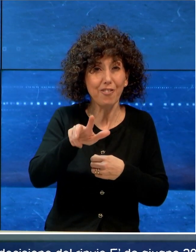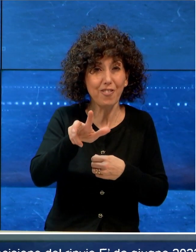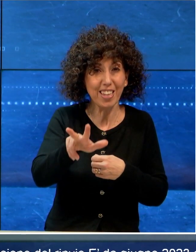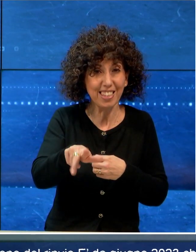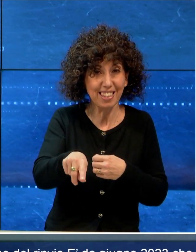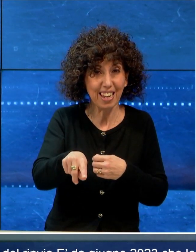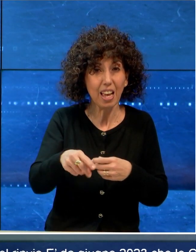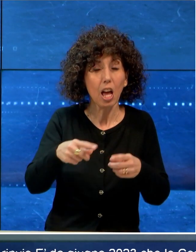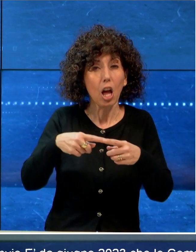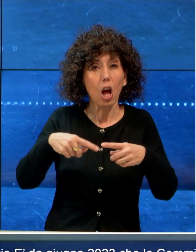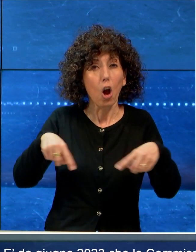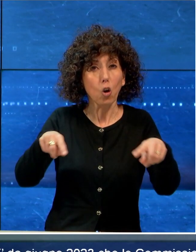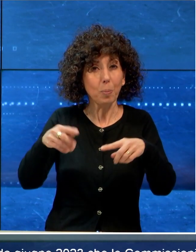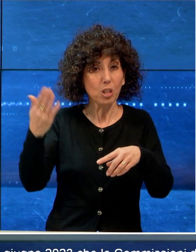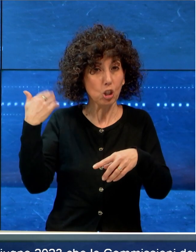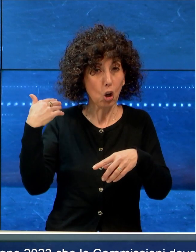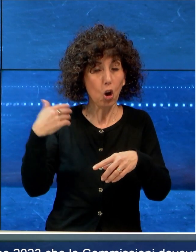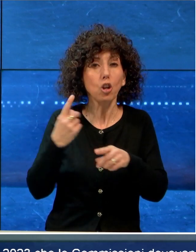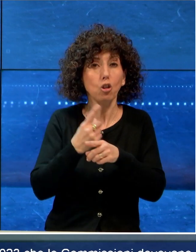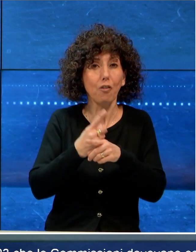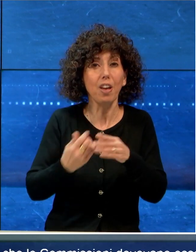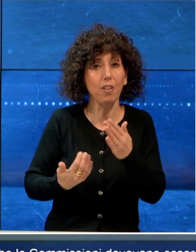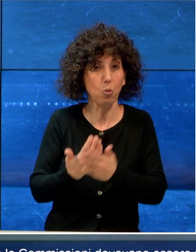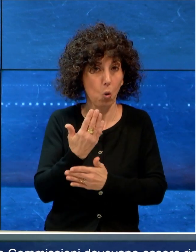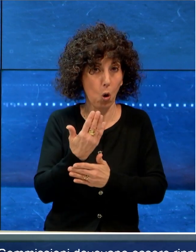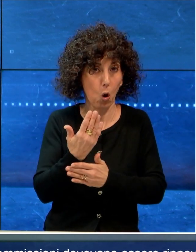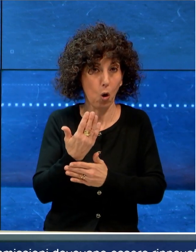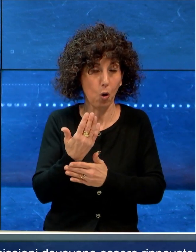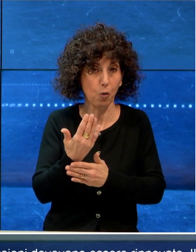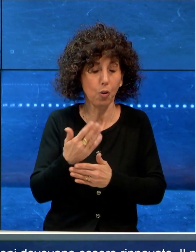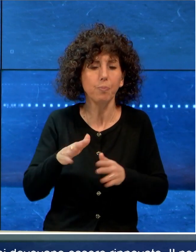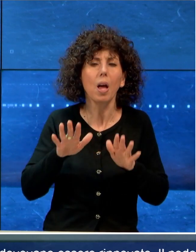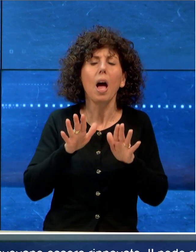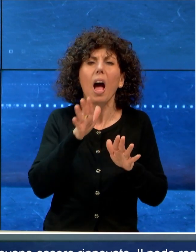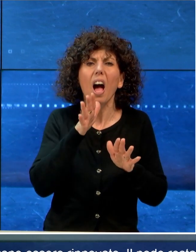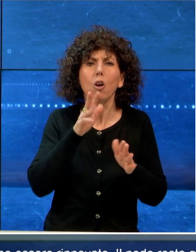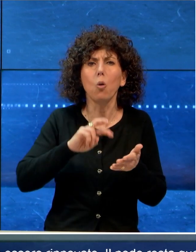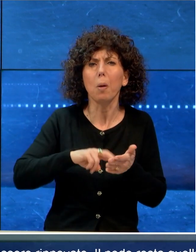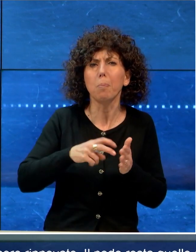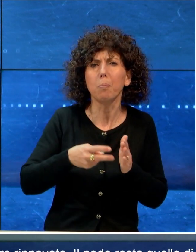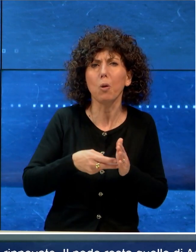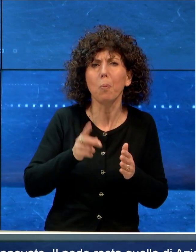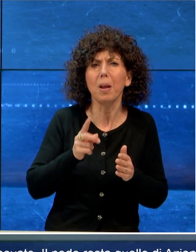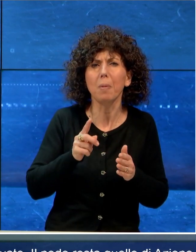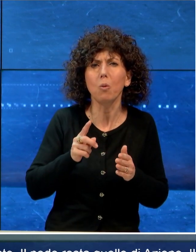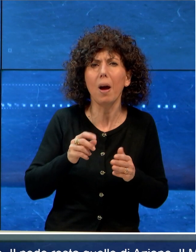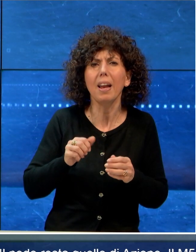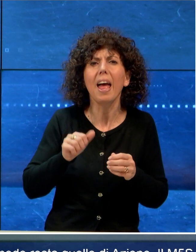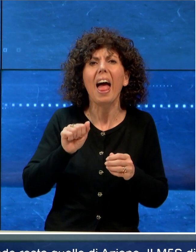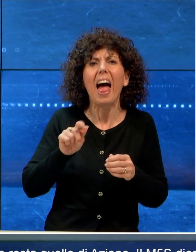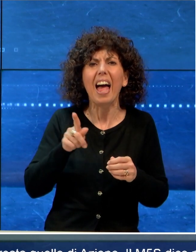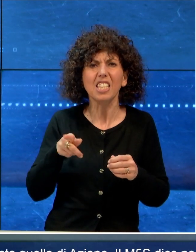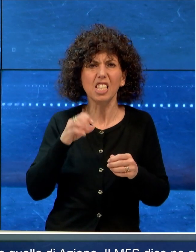commissioni dovevano essere rinnovate. Il nodo resta quello di azione.